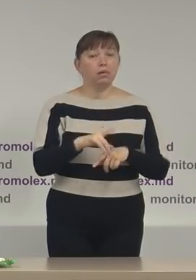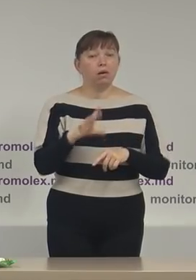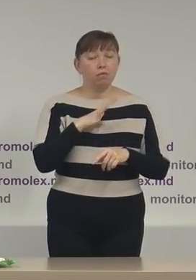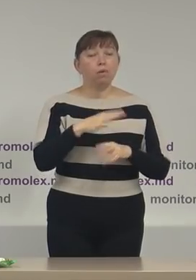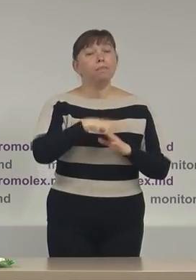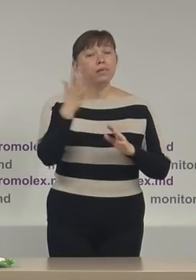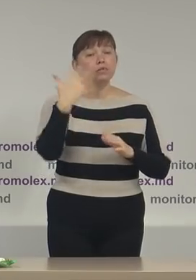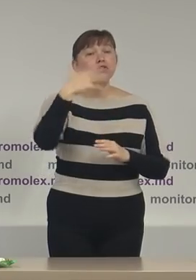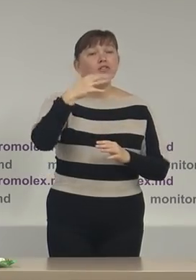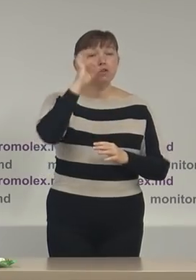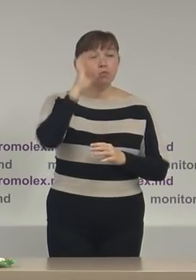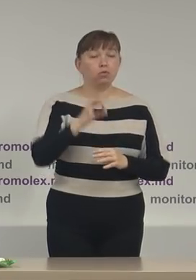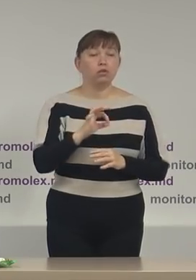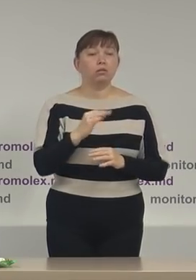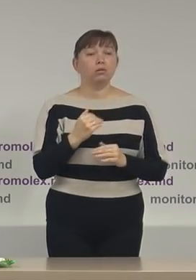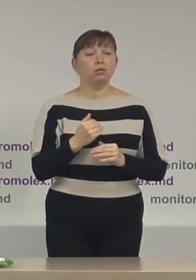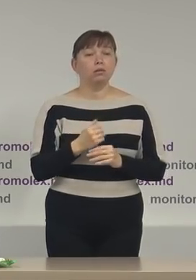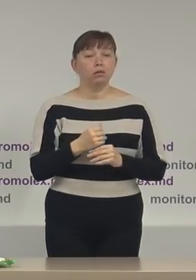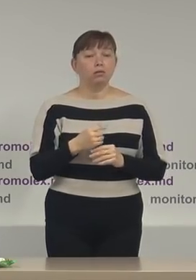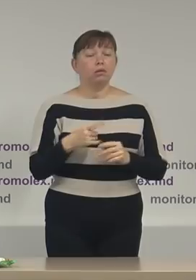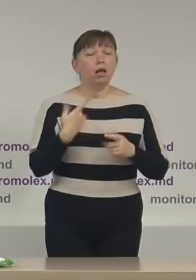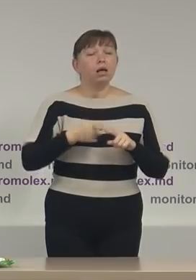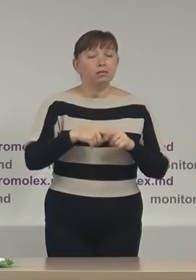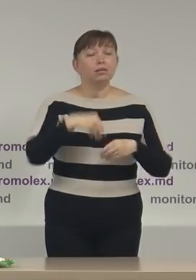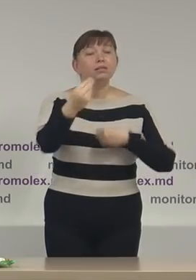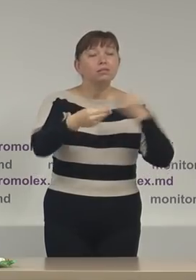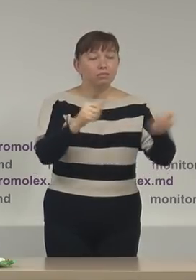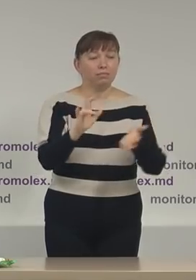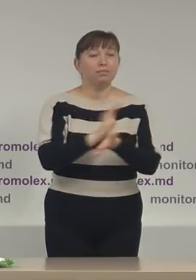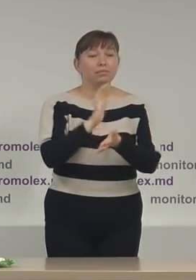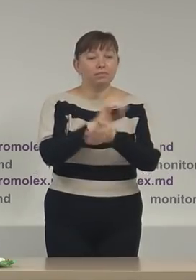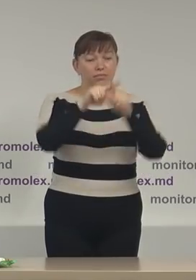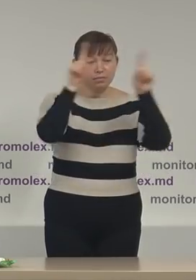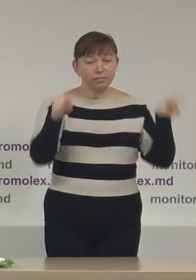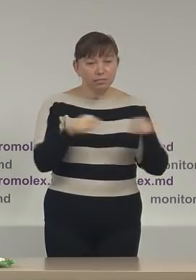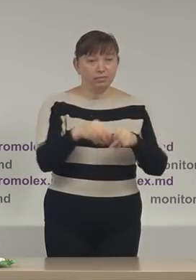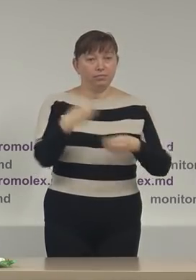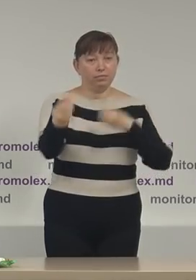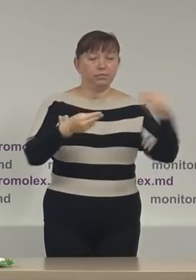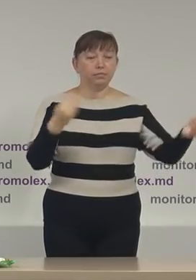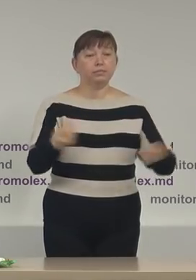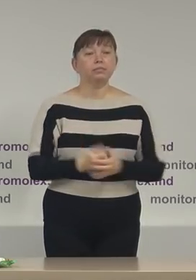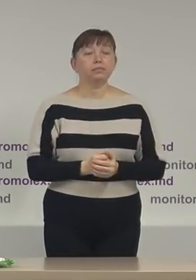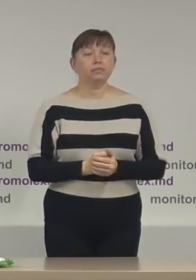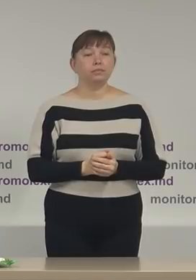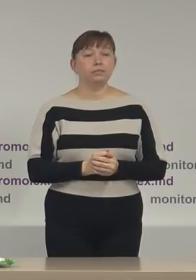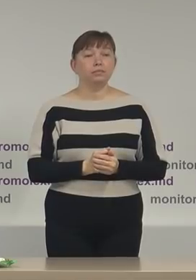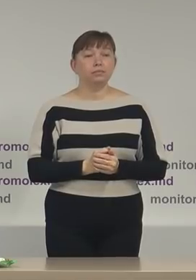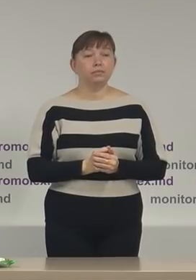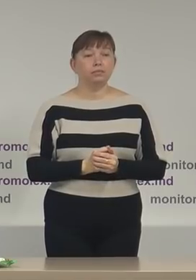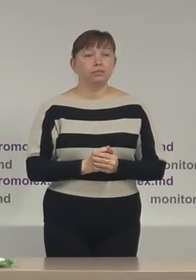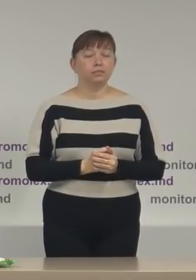adică peste 50%, sunt distribuirea de pleante și ziare. A fost